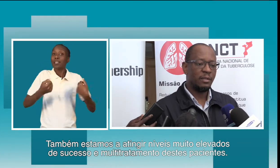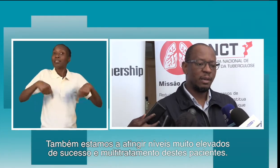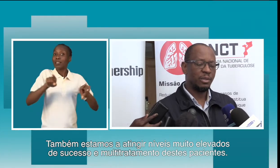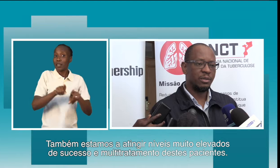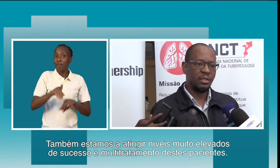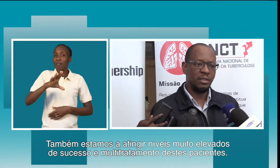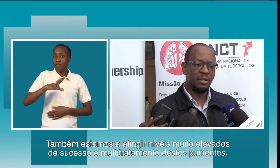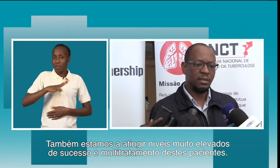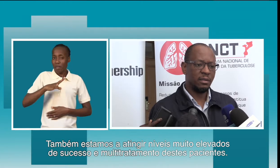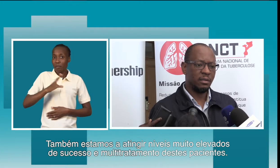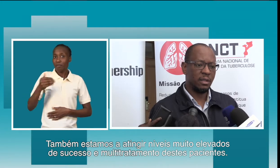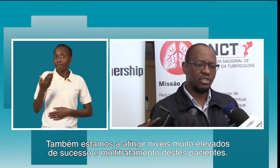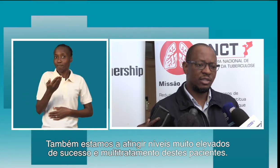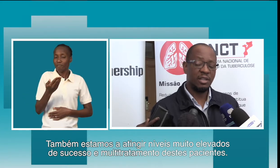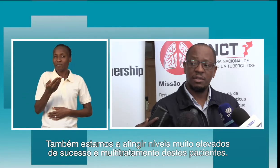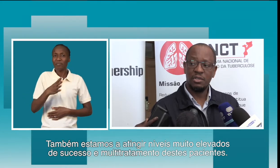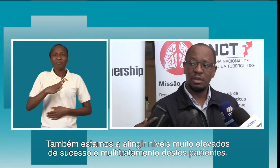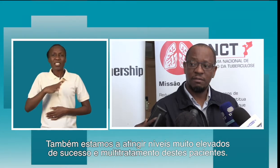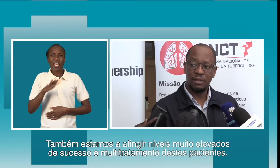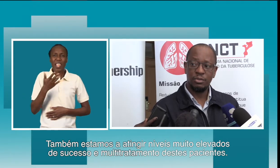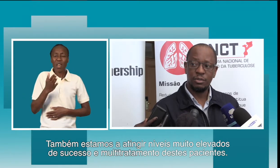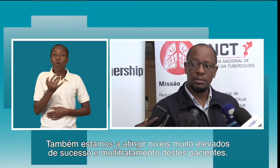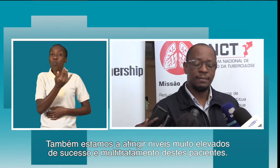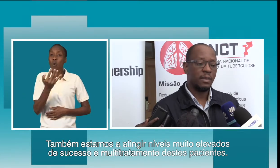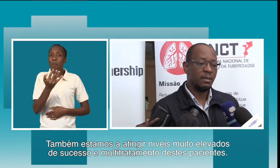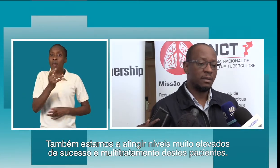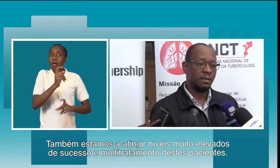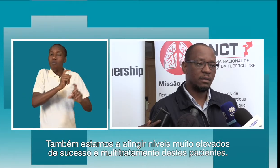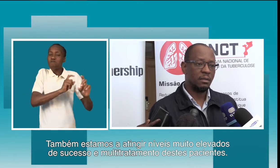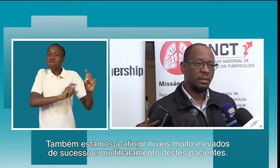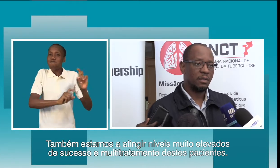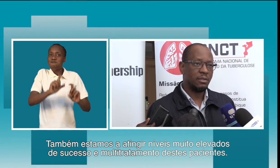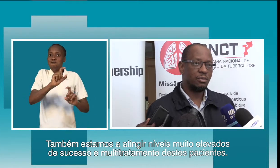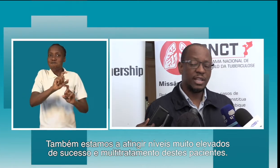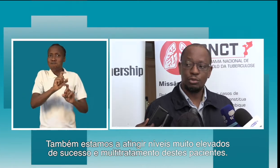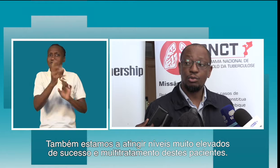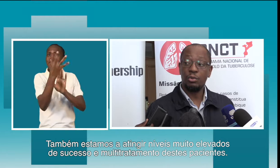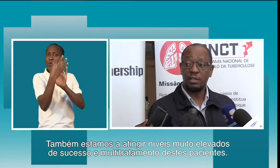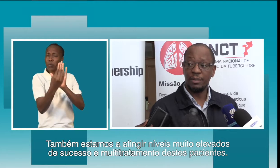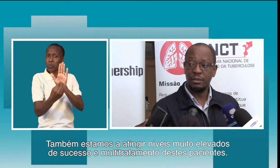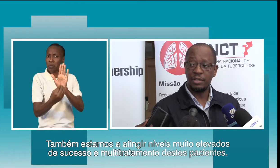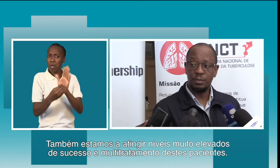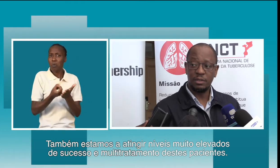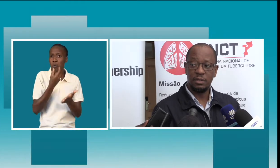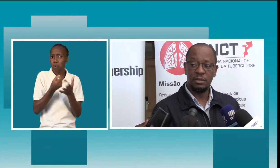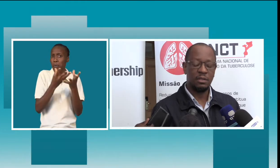estamos a conseguir atingir níveis elevados de sucesso no tratamento destes pacientes.